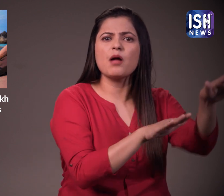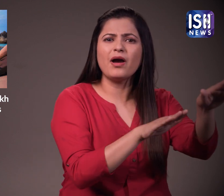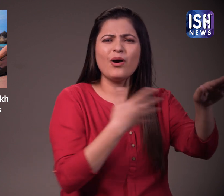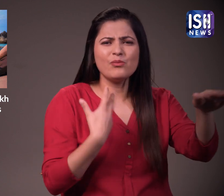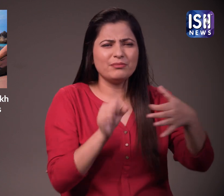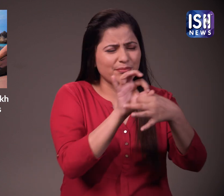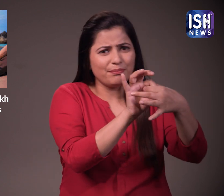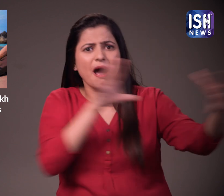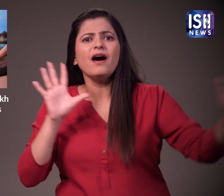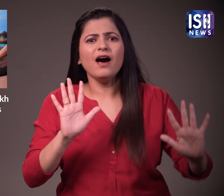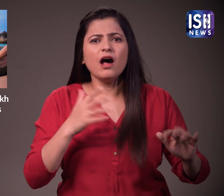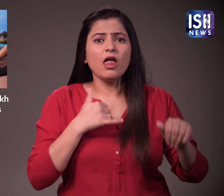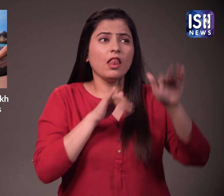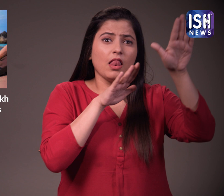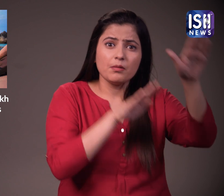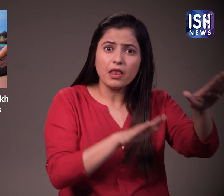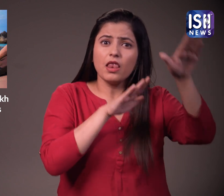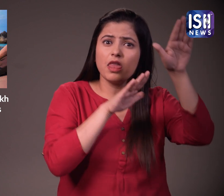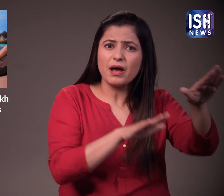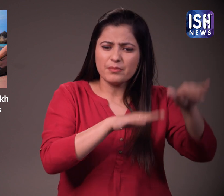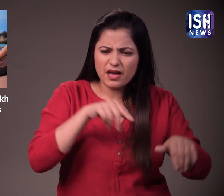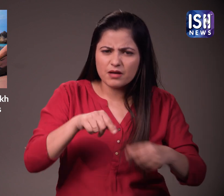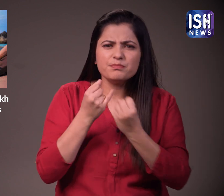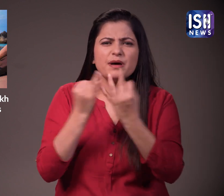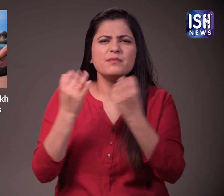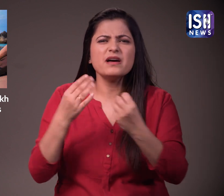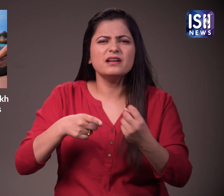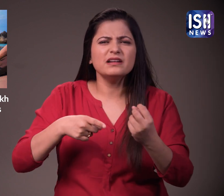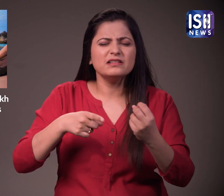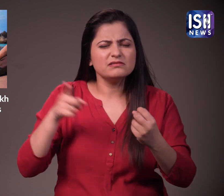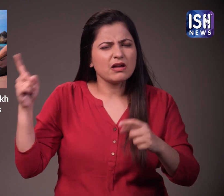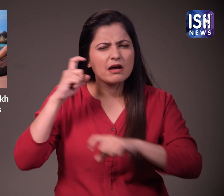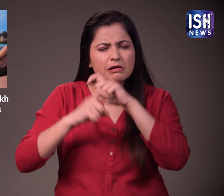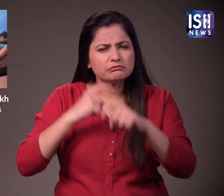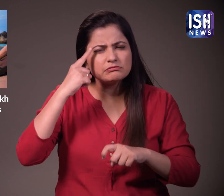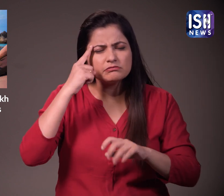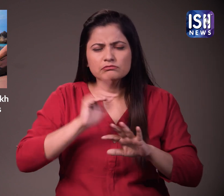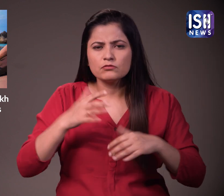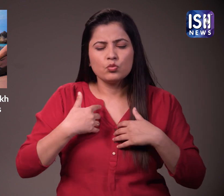है, इस निर्बरता को रोकने के लिए संस्थापकों ने एक अनप्लग मीती के बारे में सोचा,